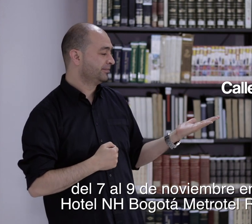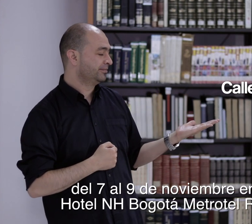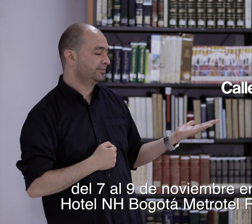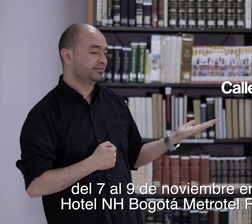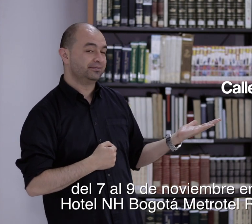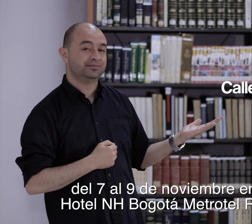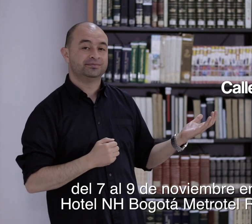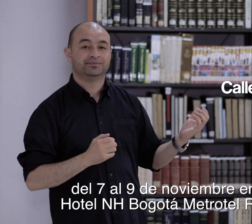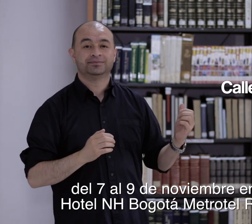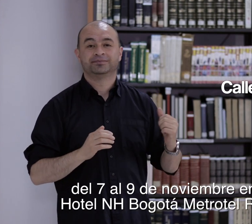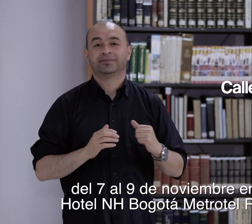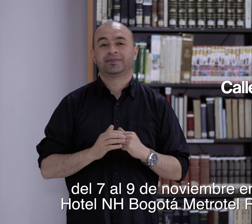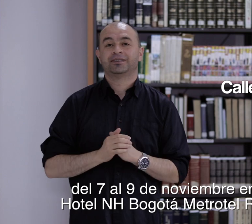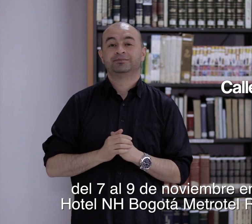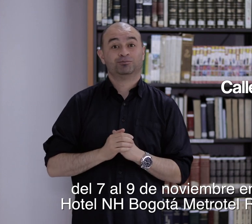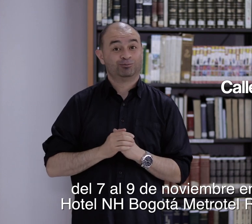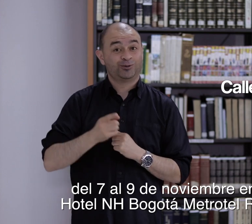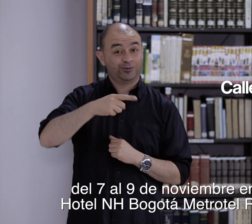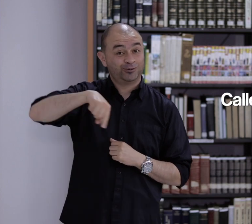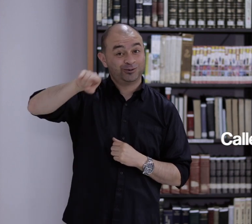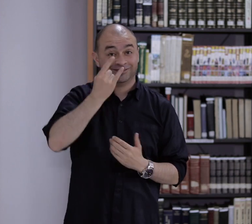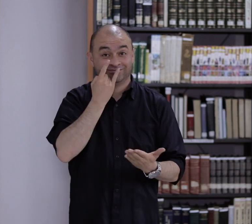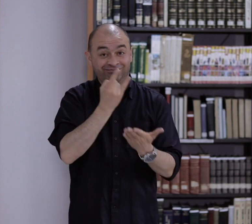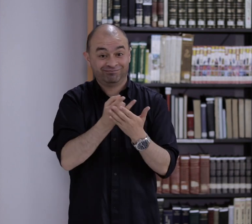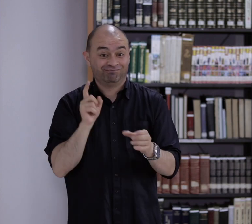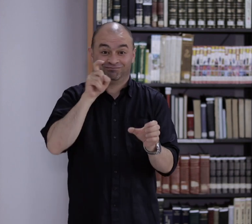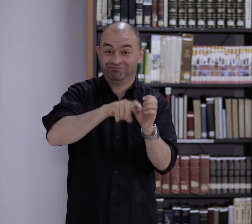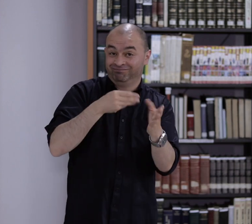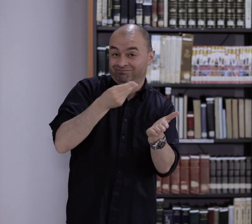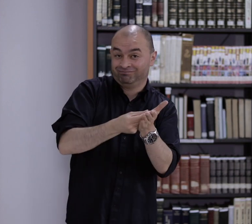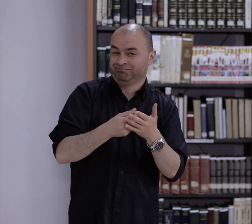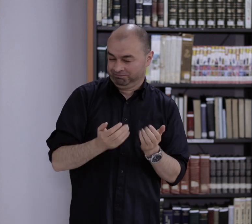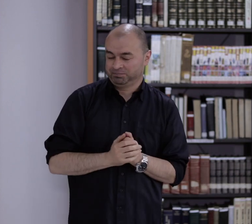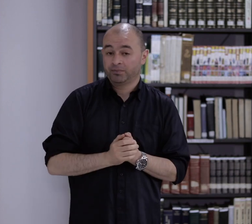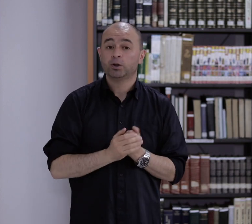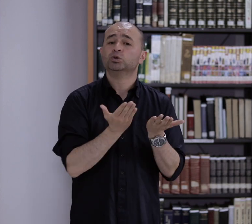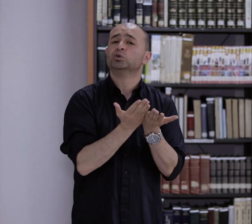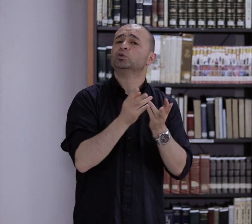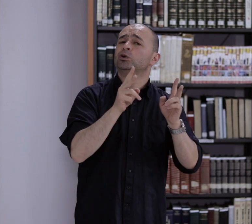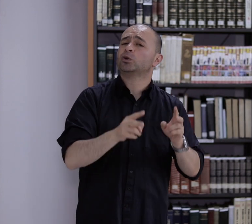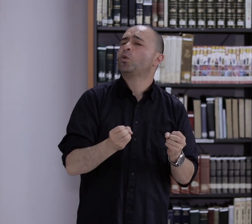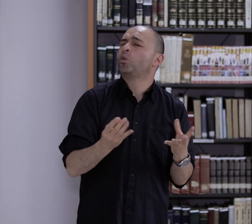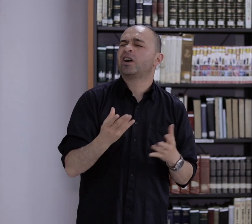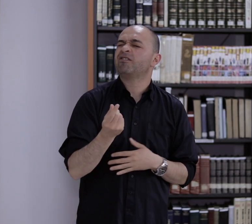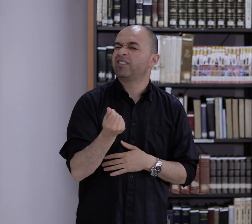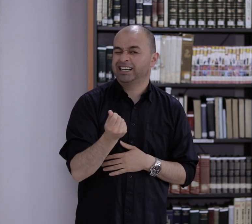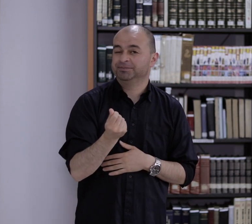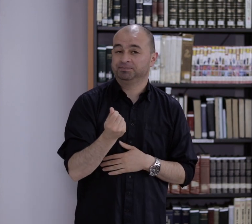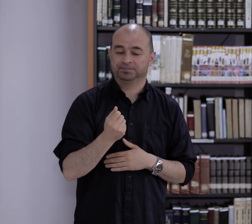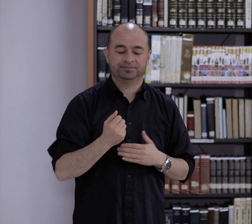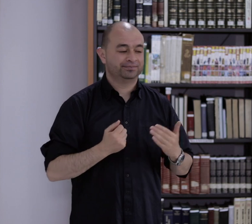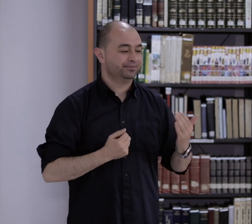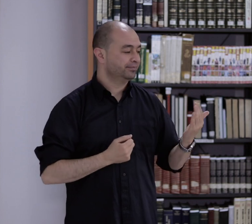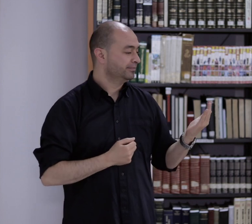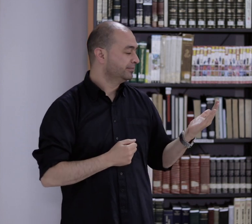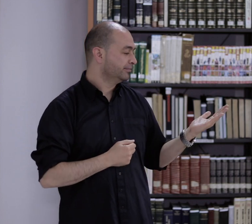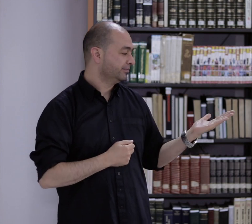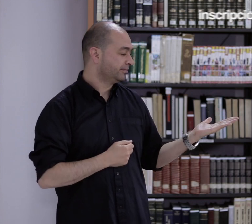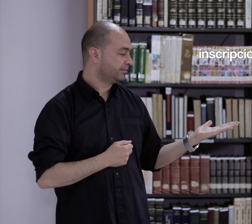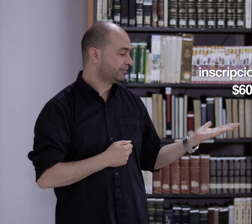Bogotá Metro Hotel Royal, ubicado en la calle 74, número 1327. El costo de inscripción para estudiantes es